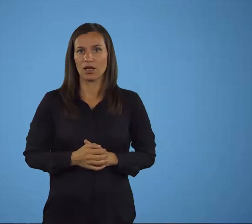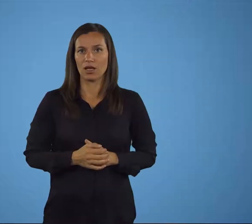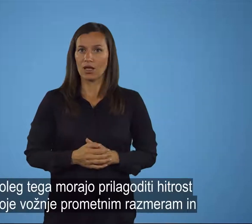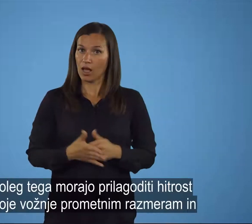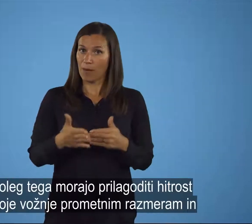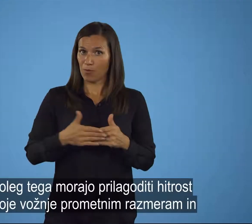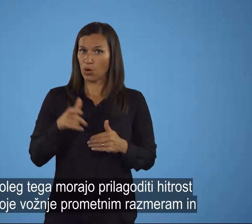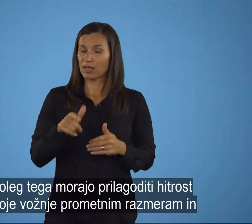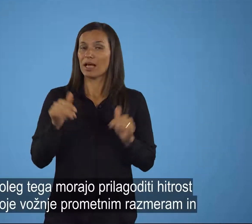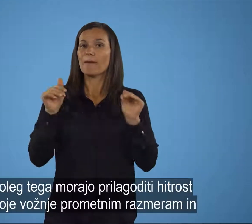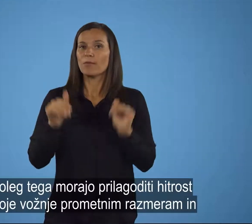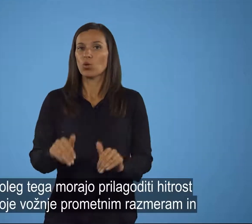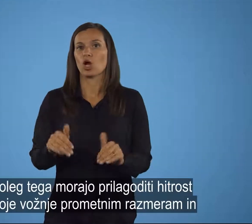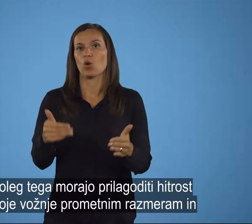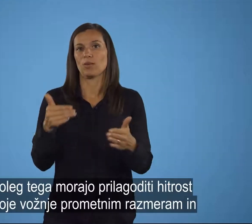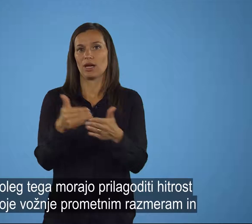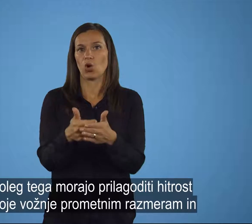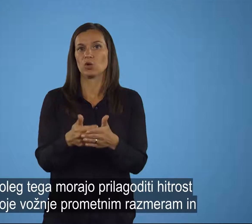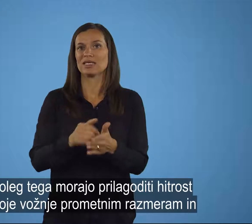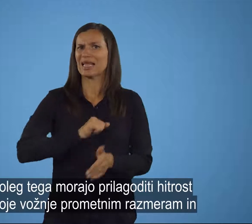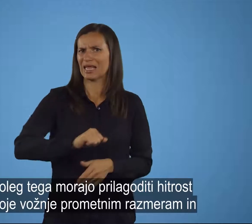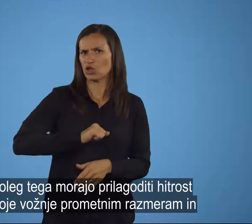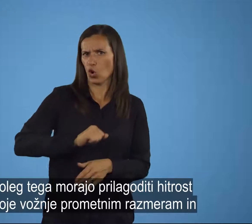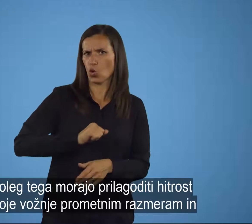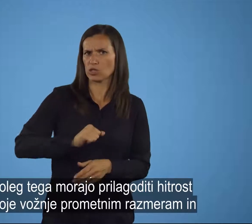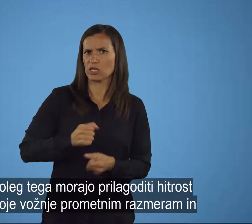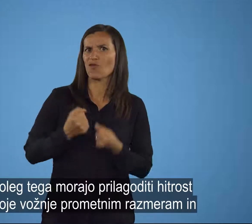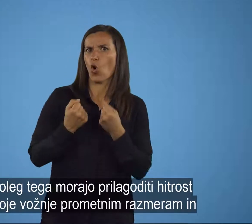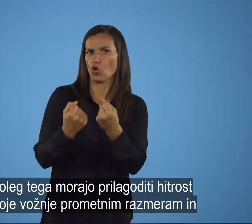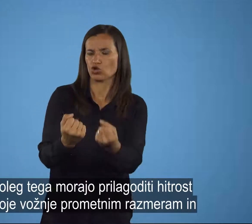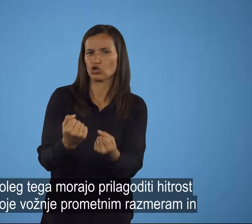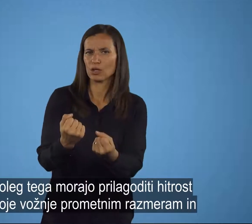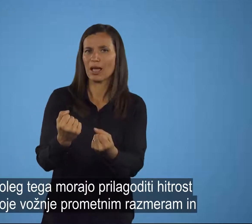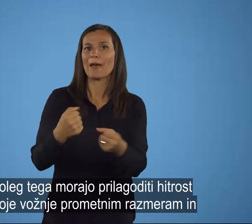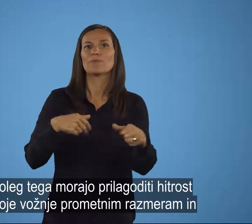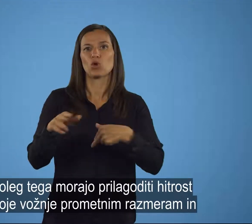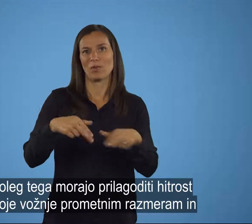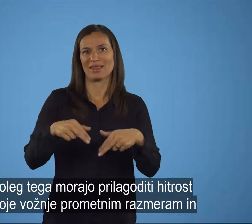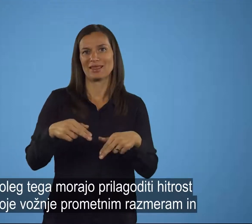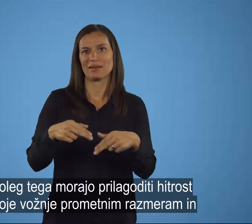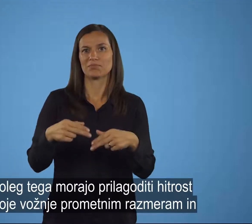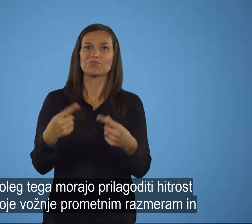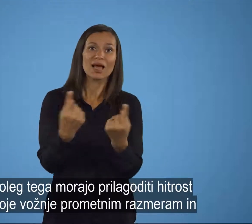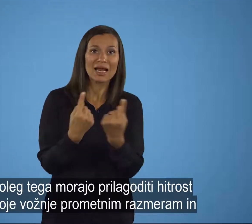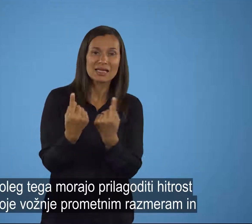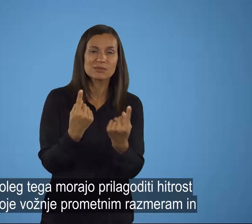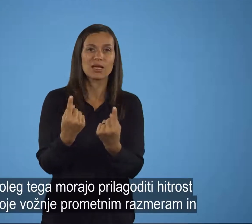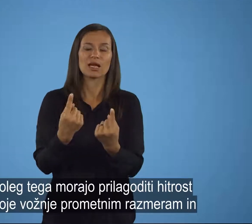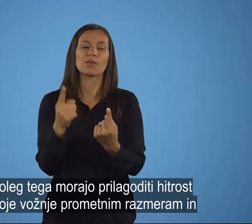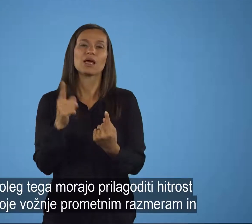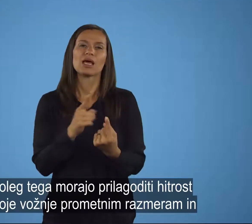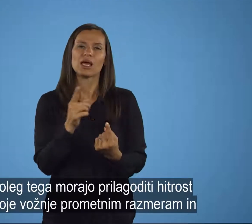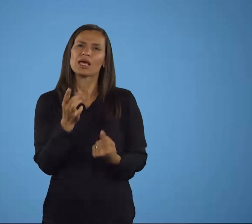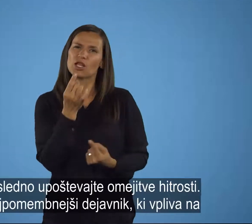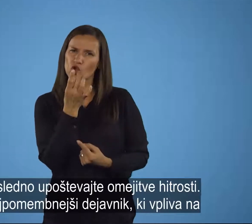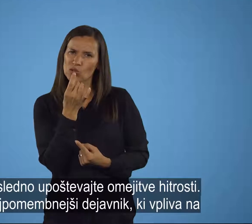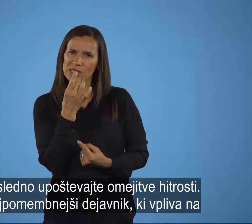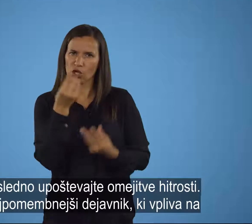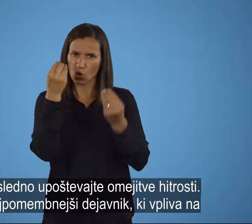Poleg tega morajo prilagoditi hitrost svoje vožnje prometnim razmeram in dosledno upoštevajte omejitve hitrosti.